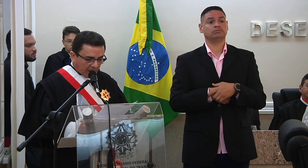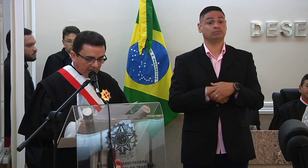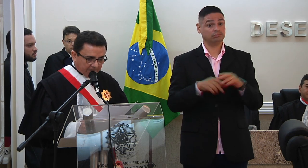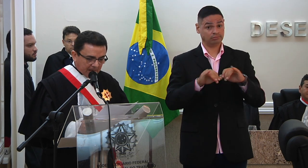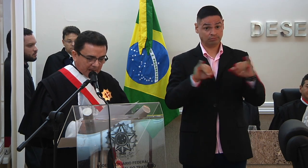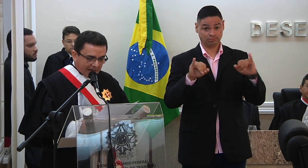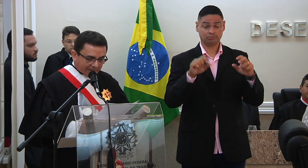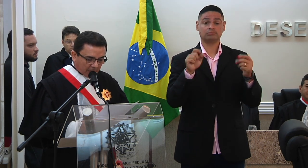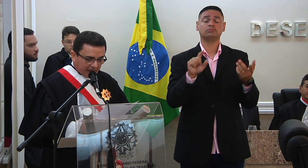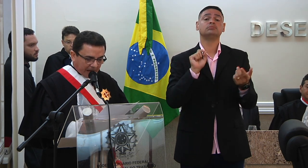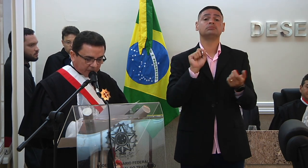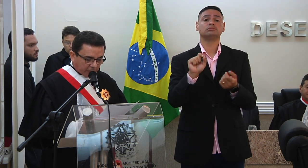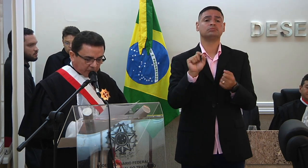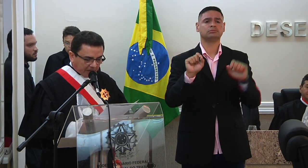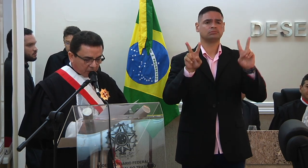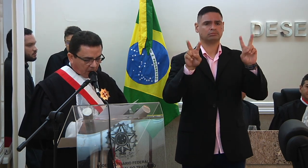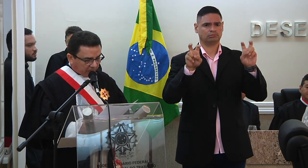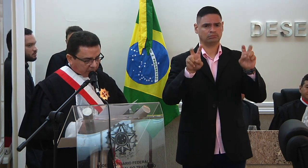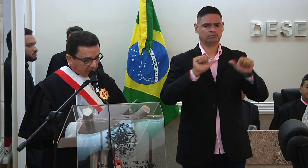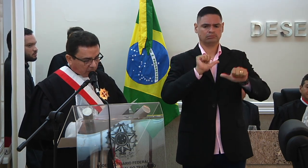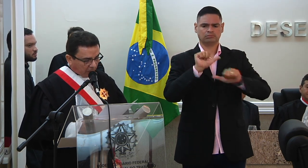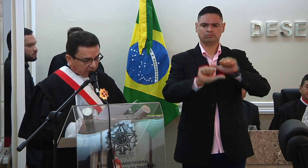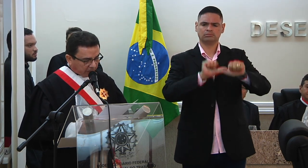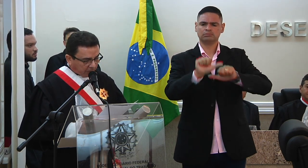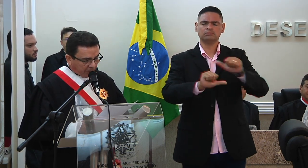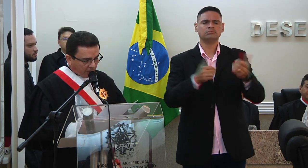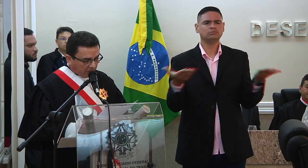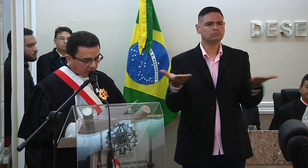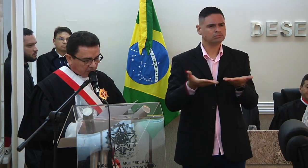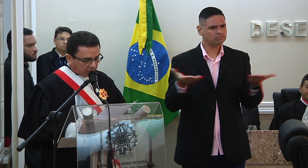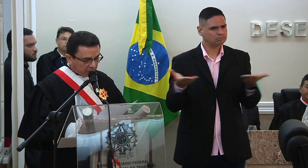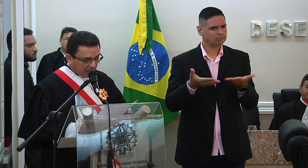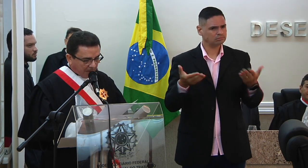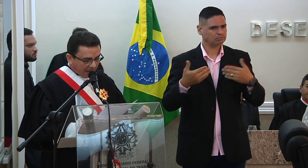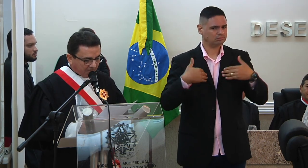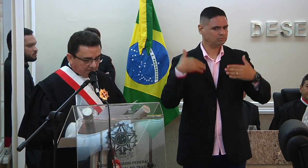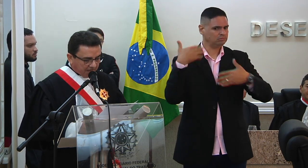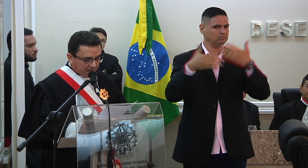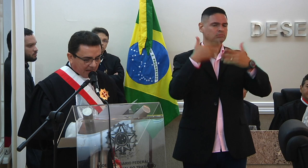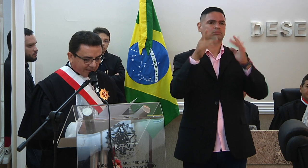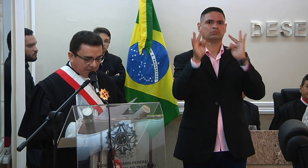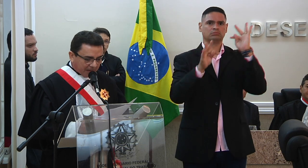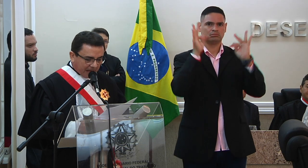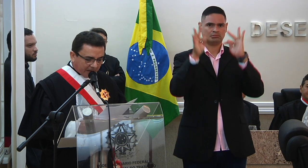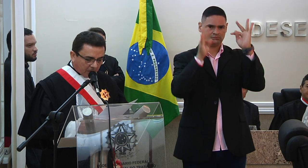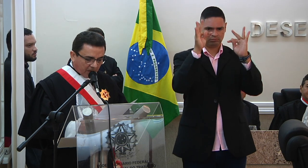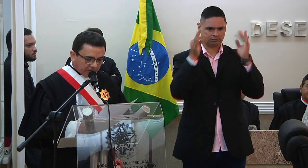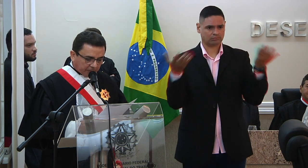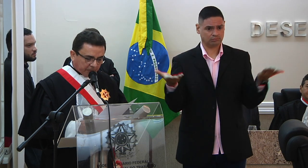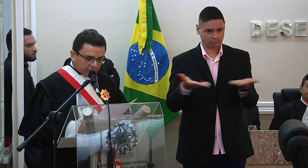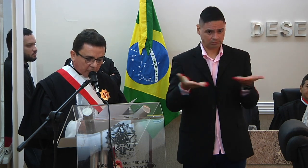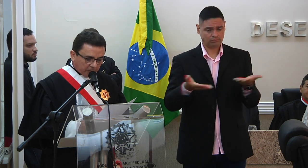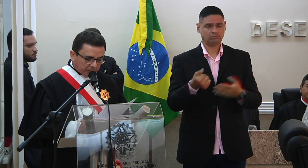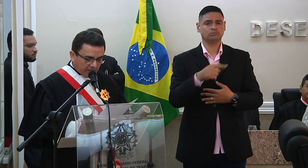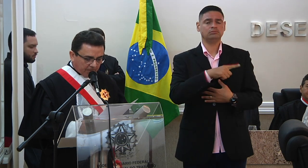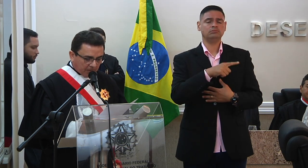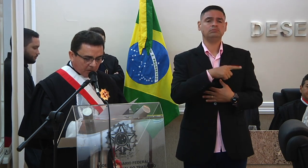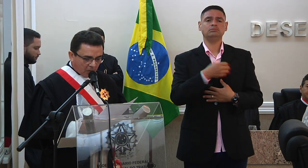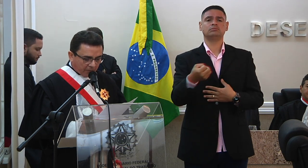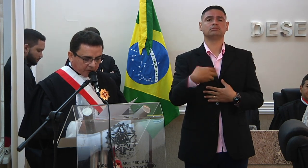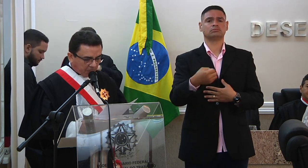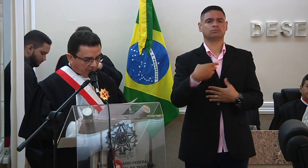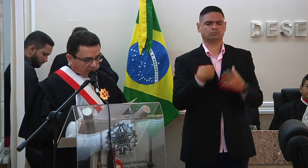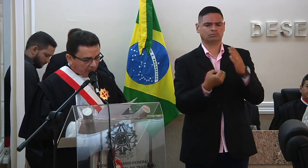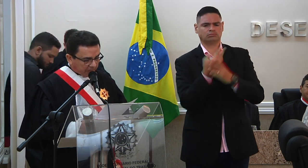paro por aqui as alterações que as novas tecnologias provocam no mundo do trabalho a demandarem novas posturas